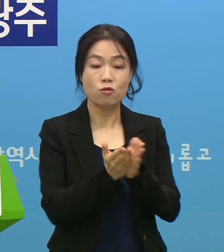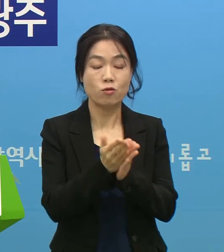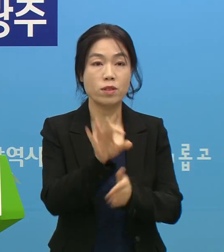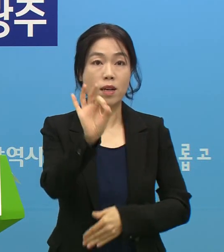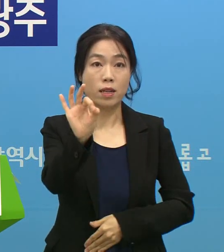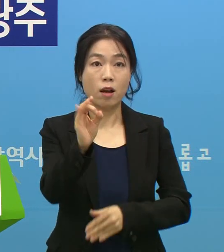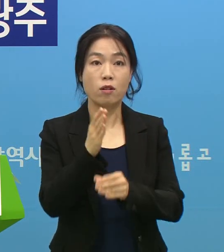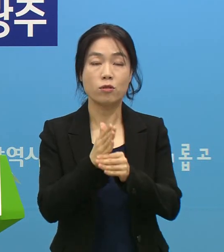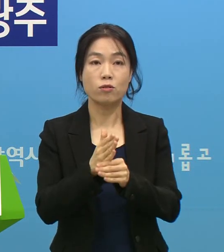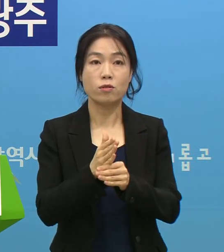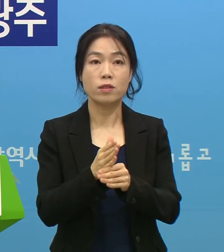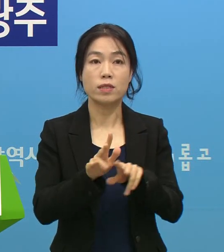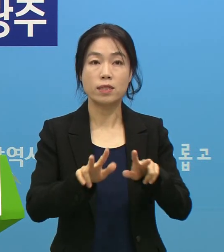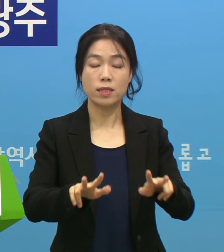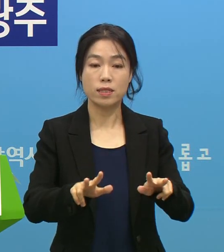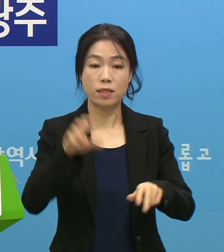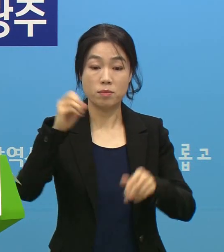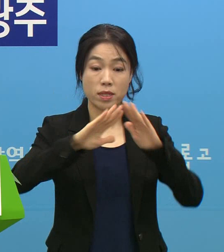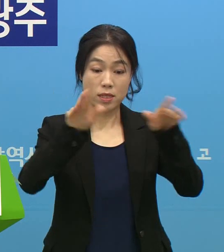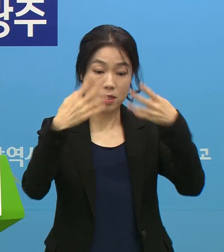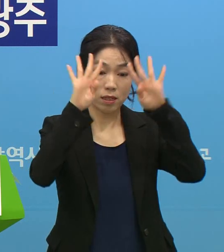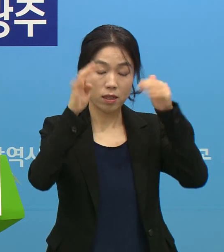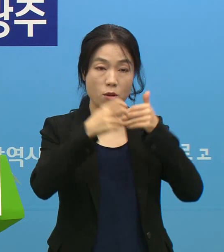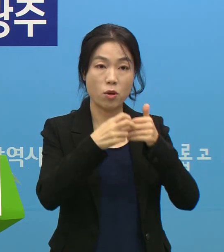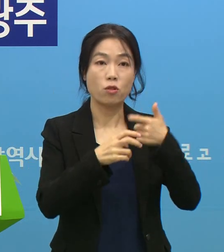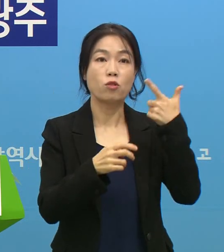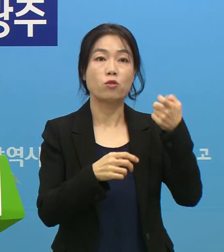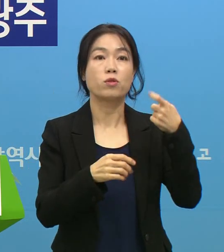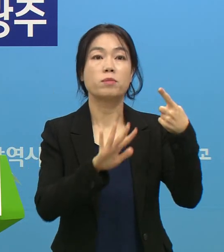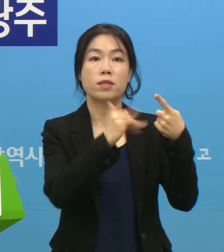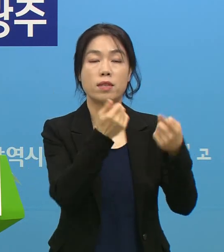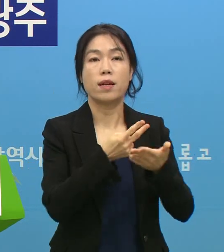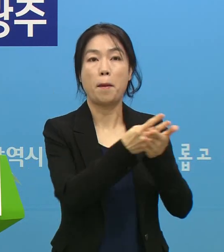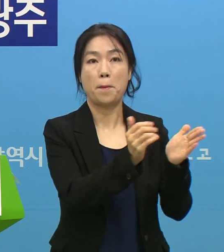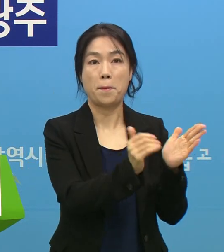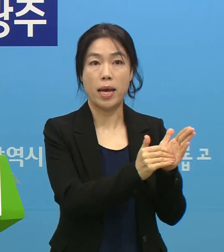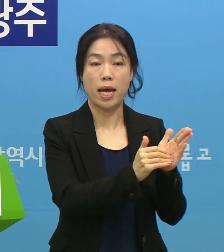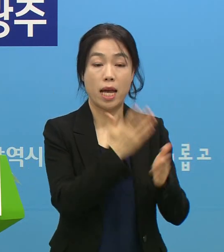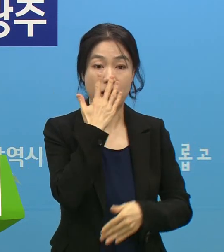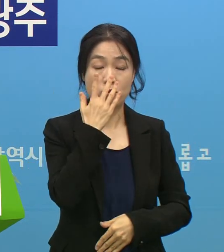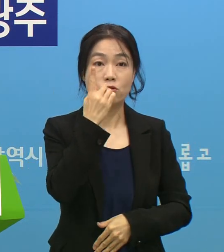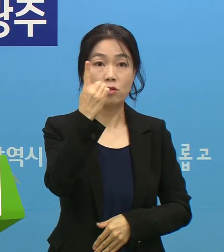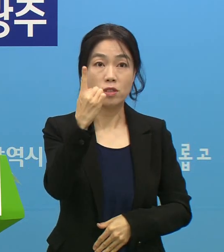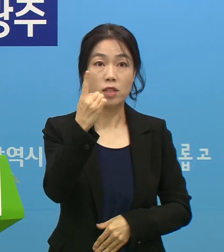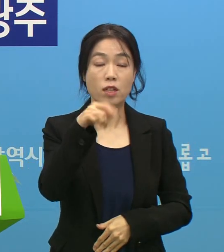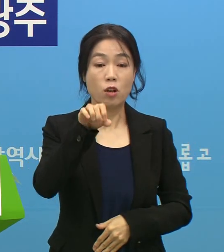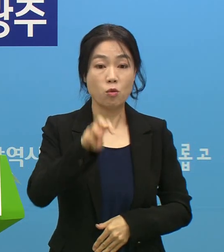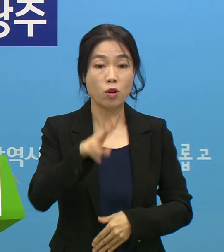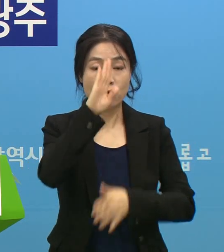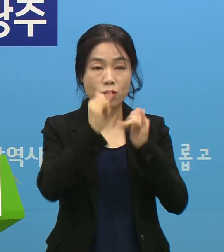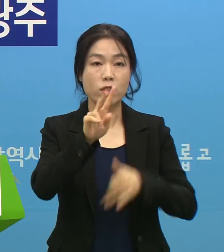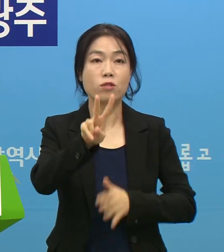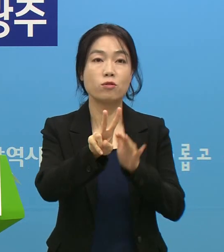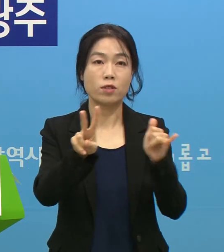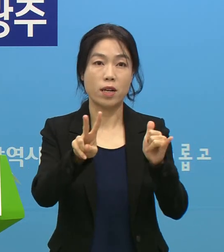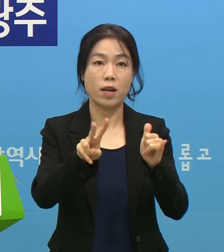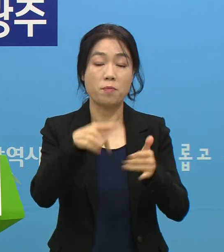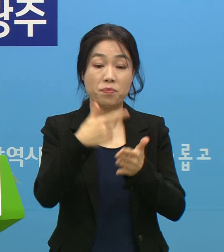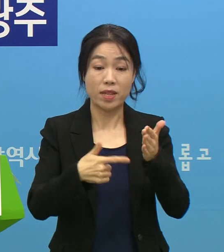10병상 중에 지금 빅고을 전남대병원에는 61명이 입원해 있고 순천에는 우리 광주환자 2명,